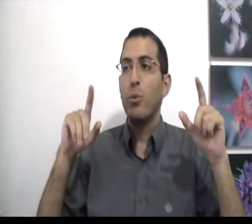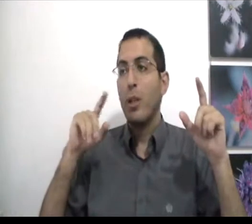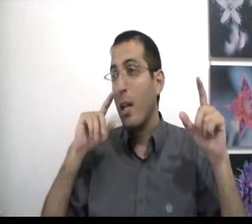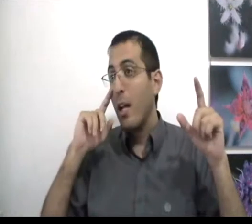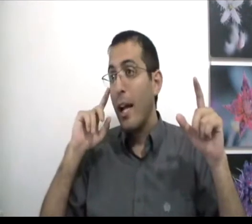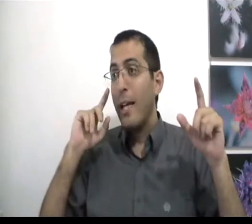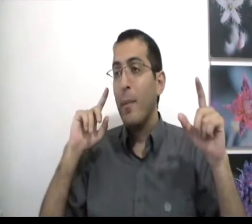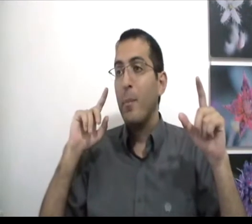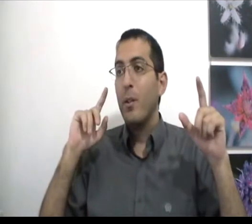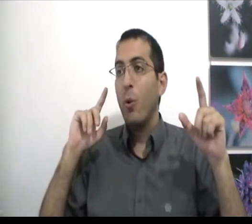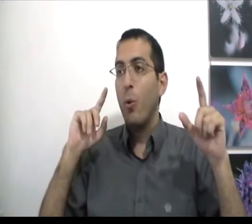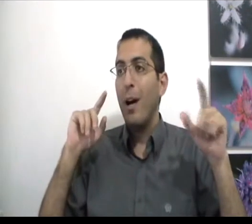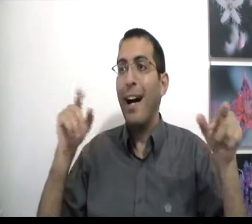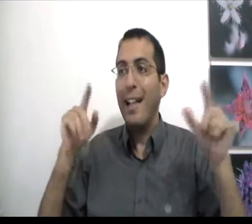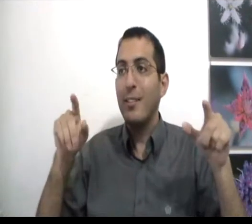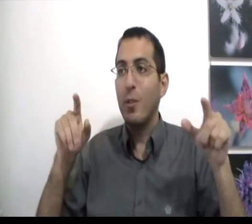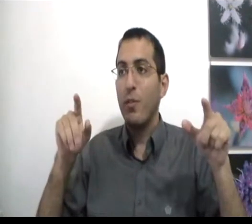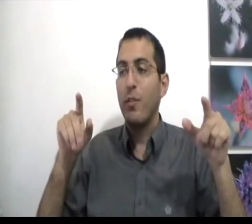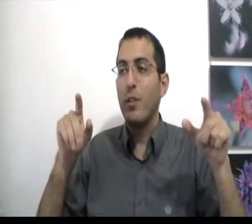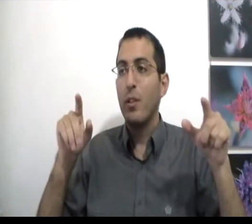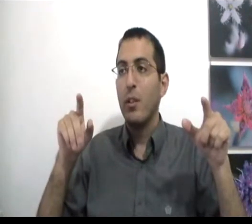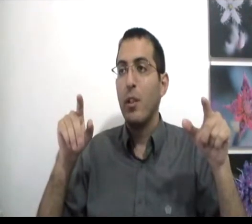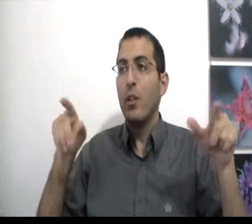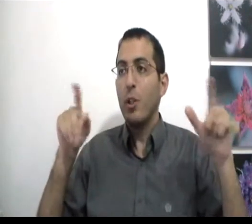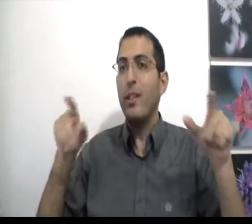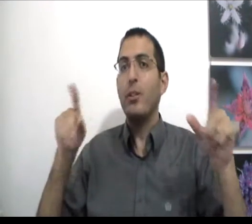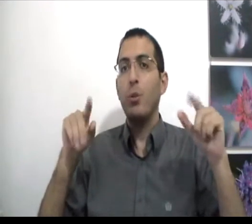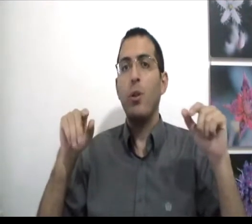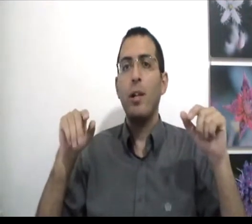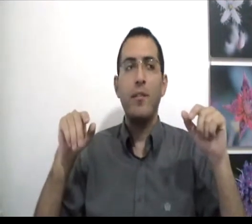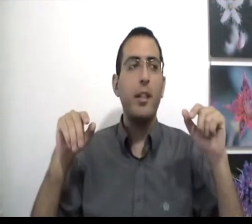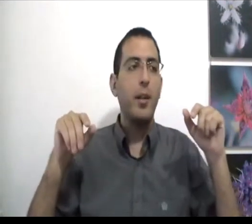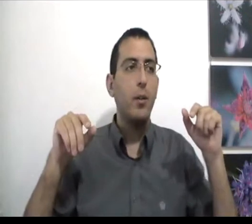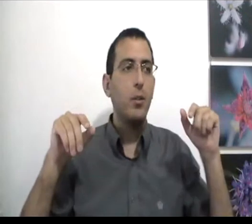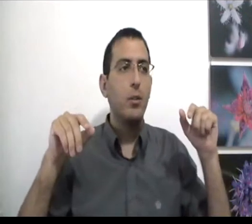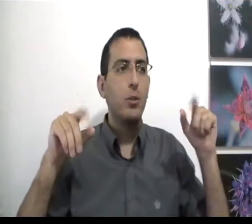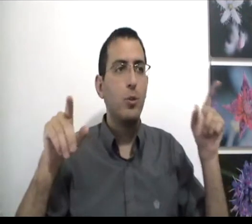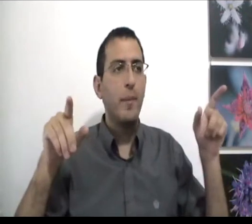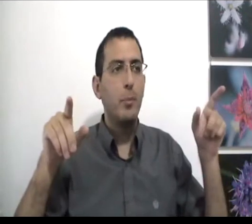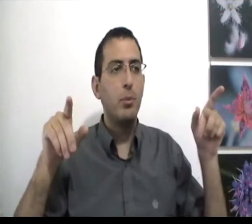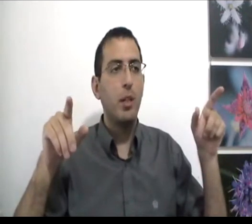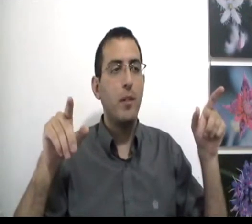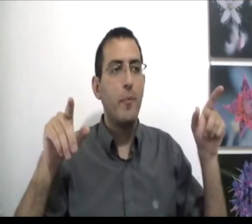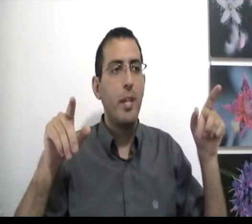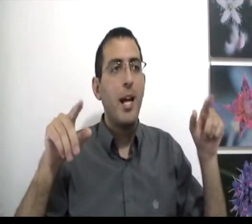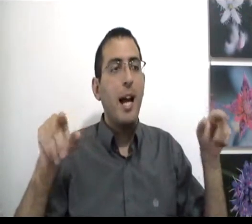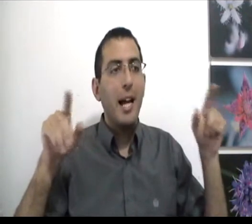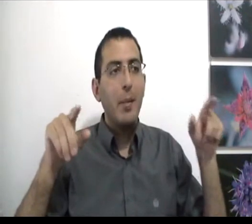האם הוא עד הסוף יודע שהוא לא יכול להבין כן או לא תשובה מאוד פשוטה האם